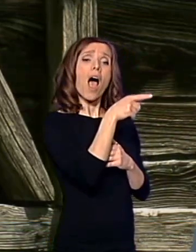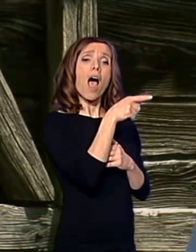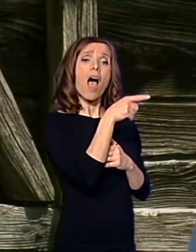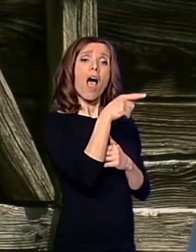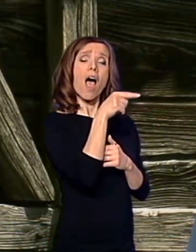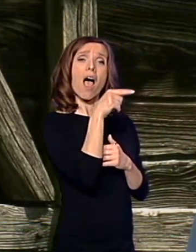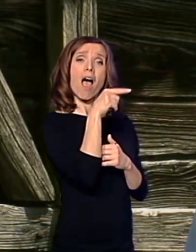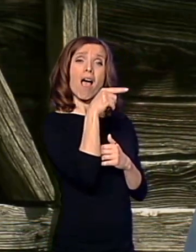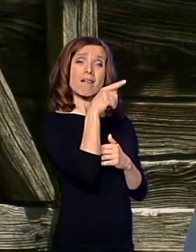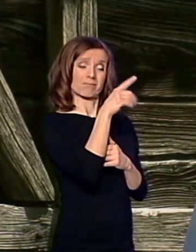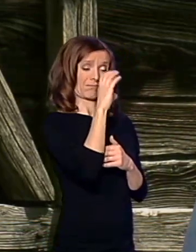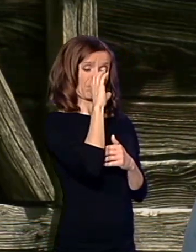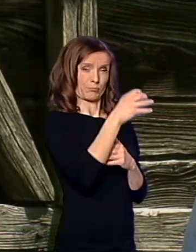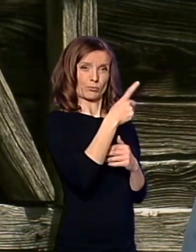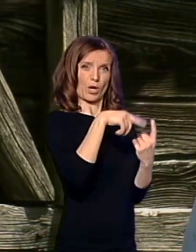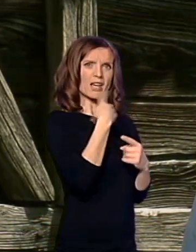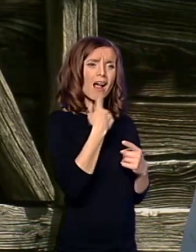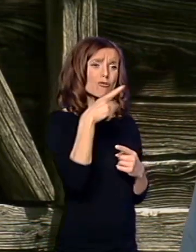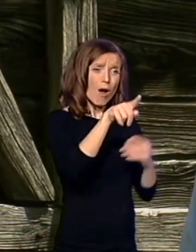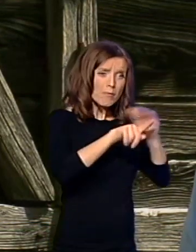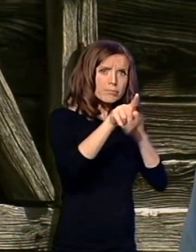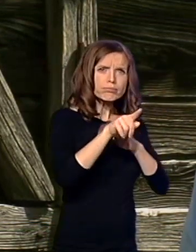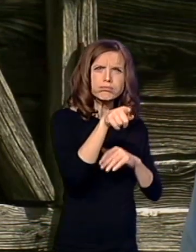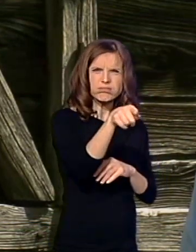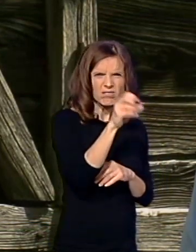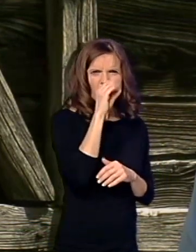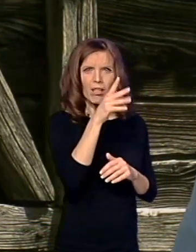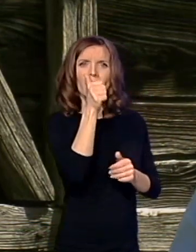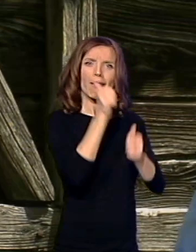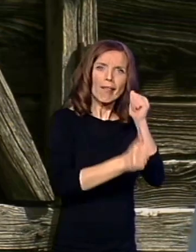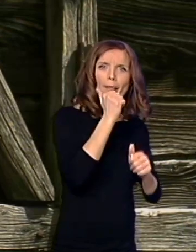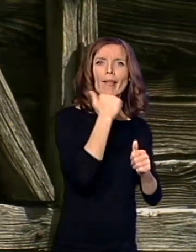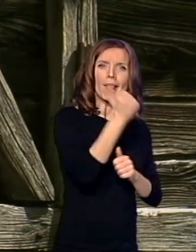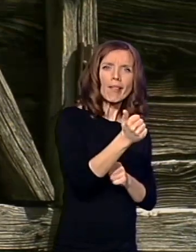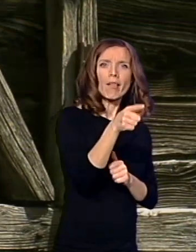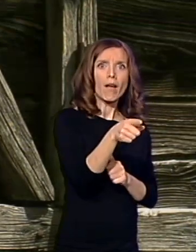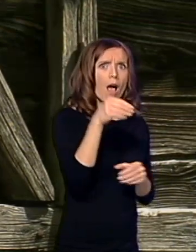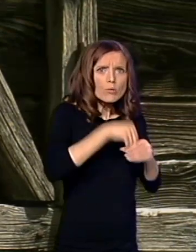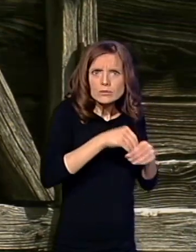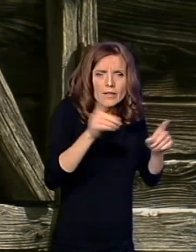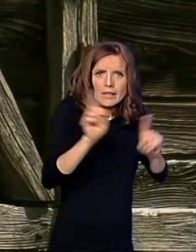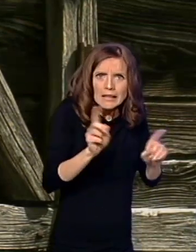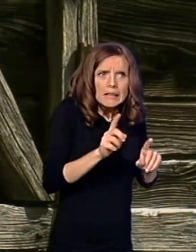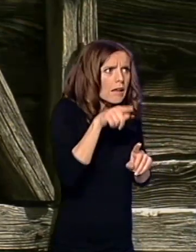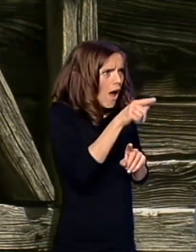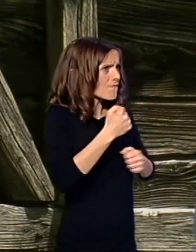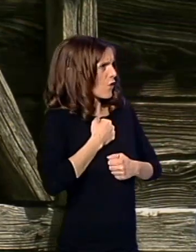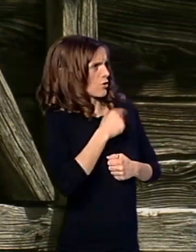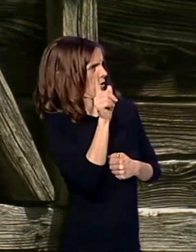za hajduke. To nisu bili hajduci, nego to su, eto, što su izbegli